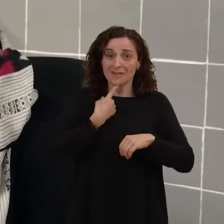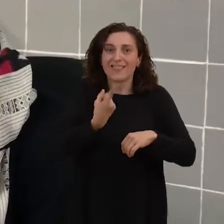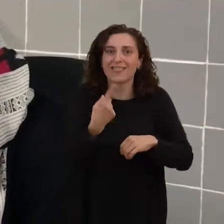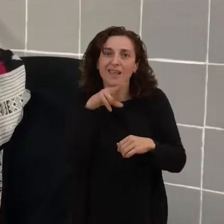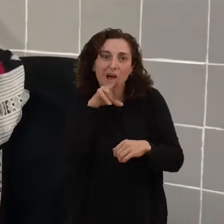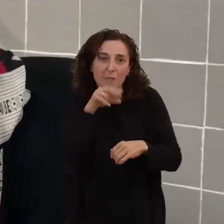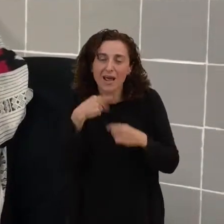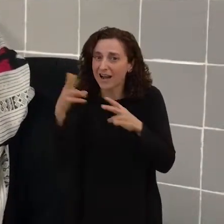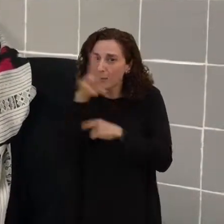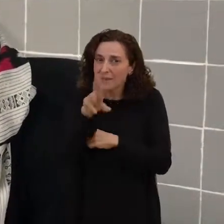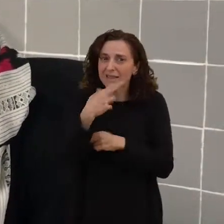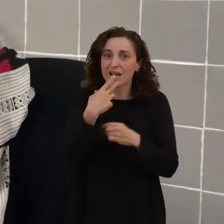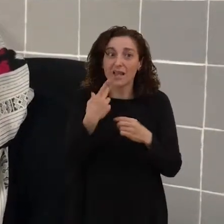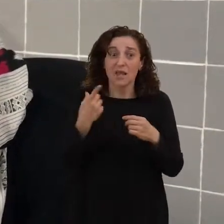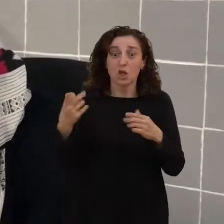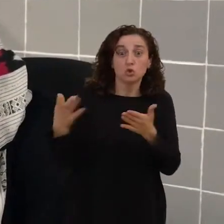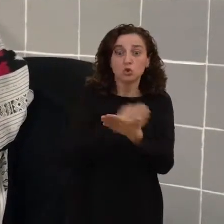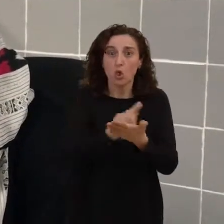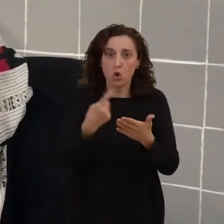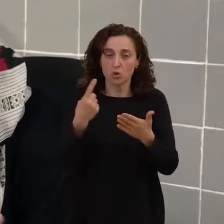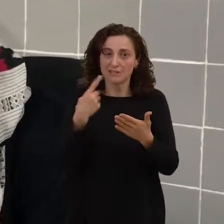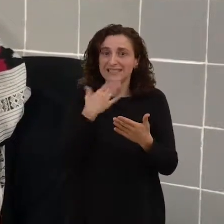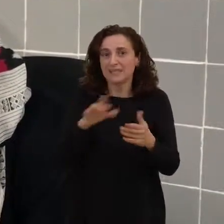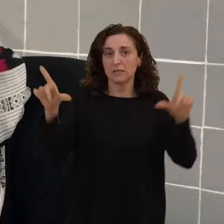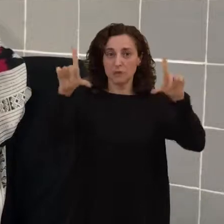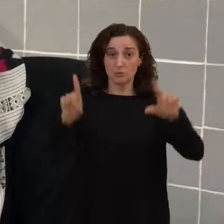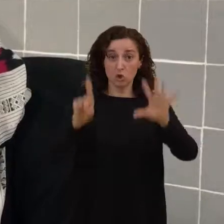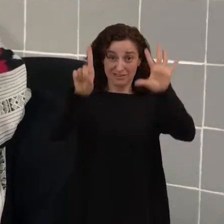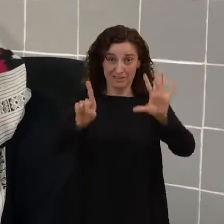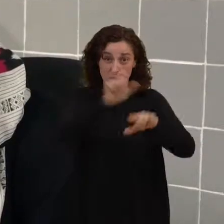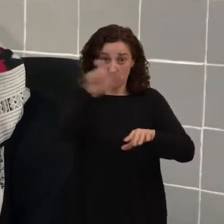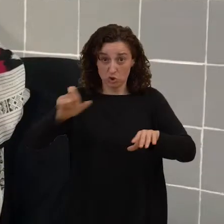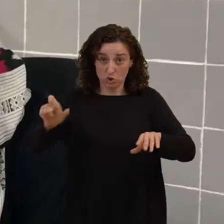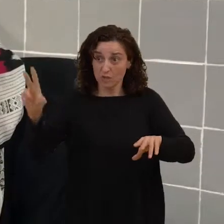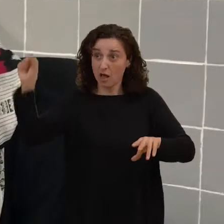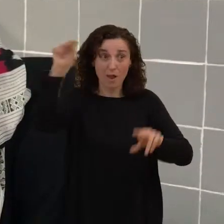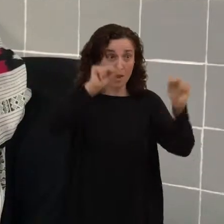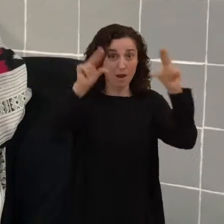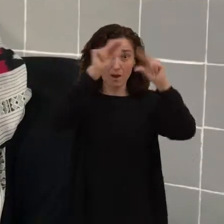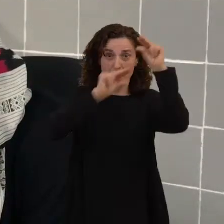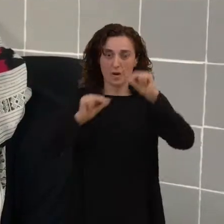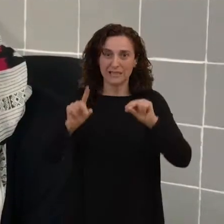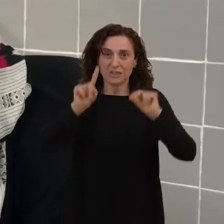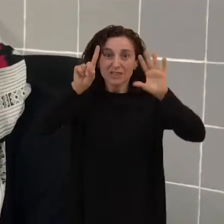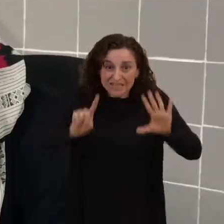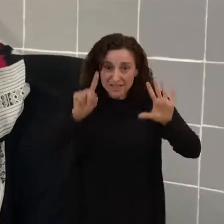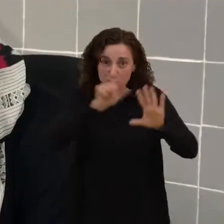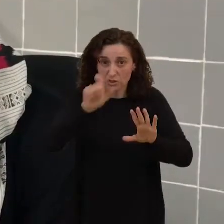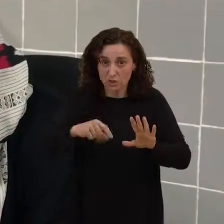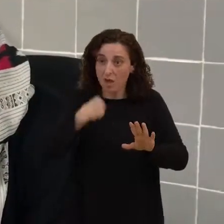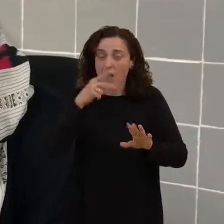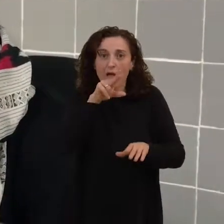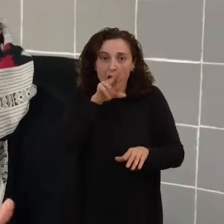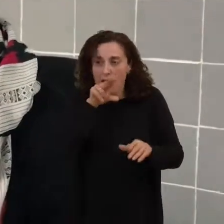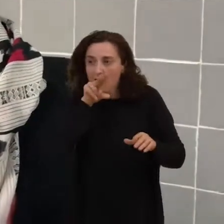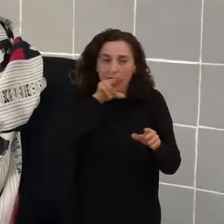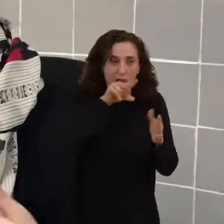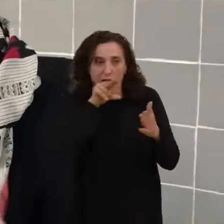todo el mundo. Si son seis personas en pantalla, tenemos que decir lo que están diciendo seis personas en pantalla. Entonces, claro, si